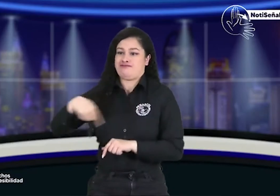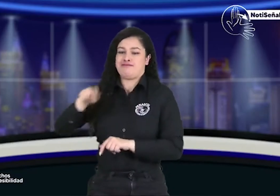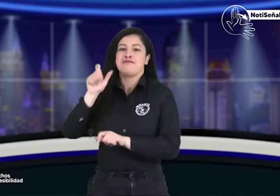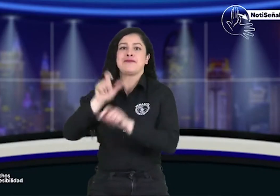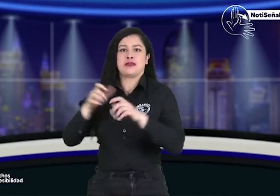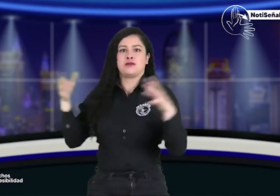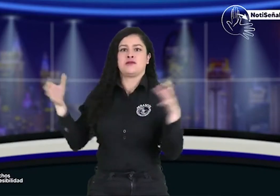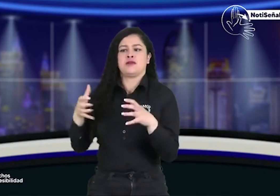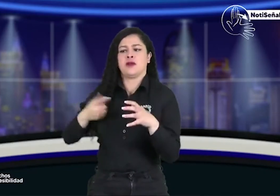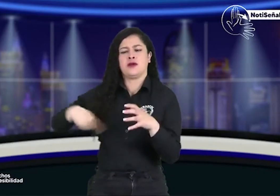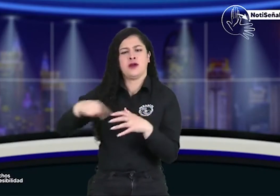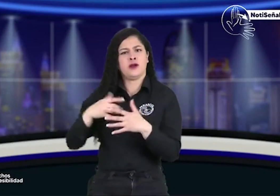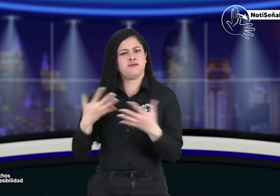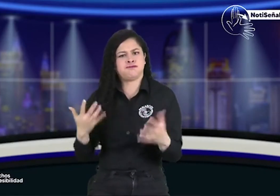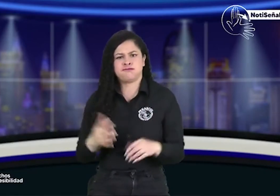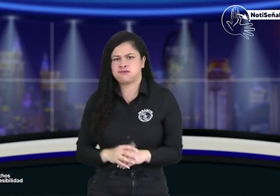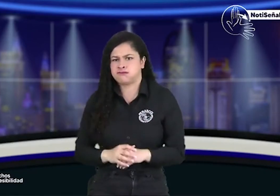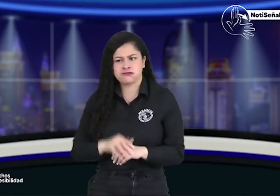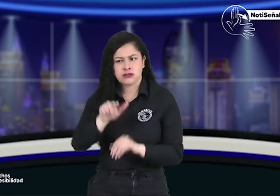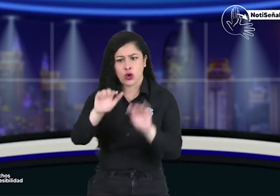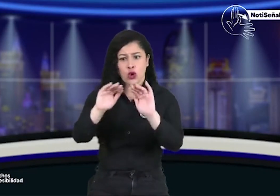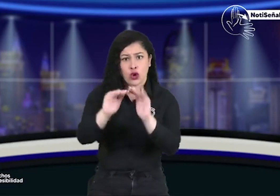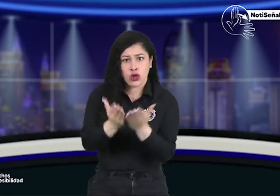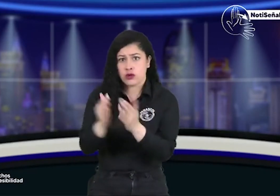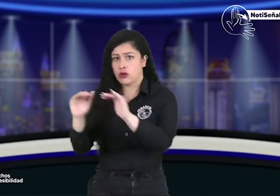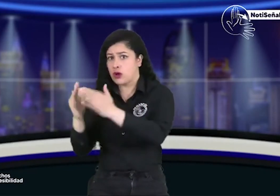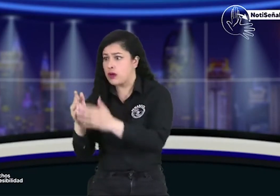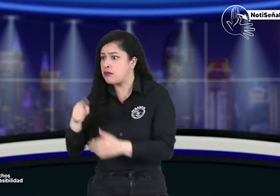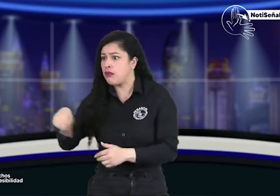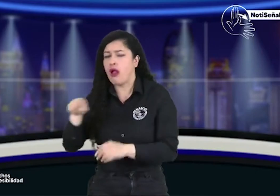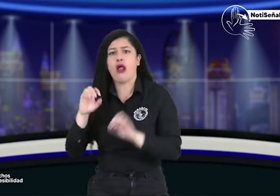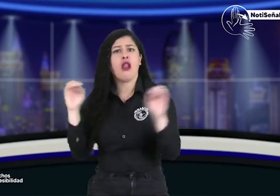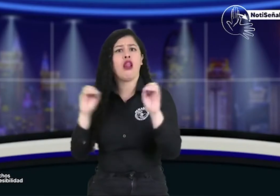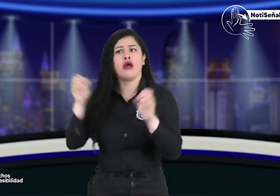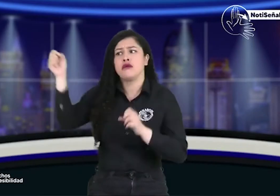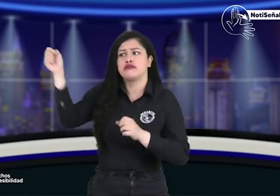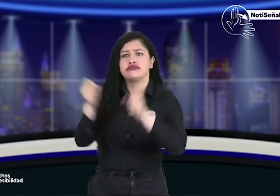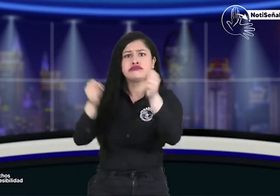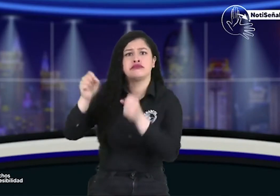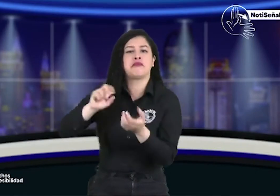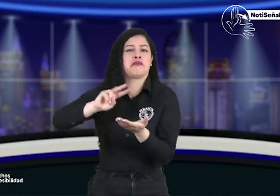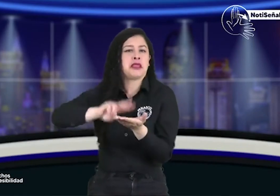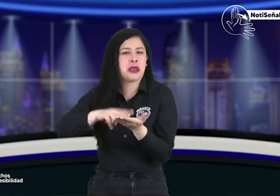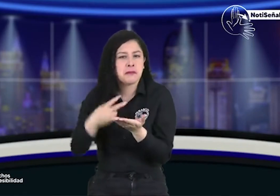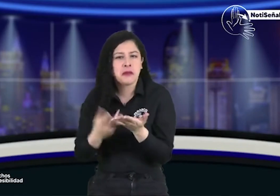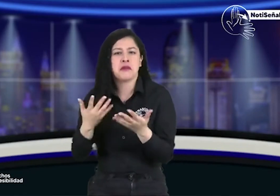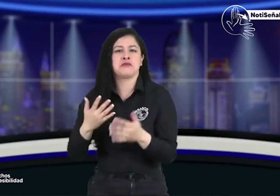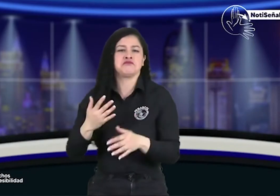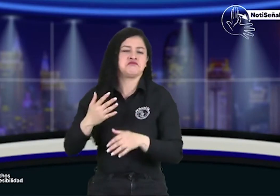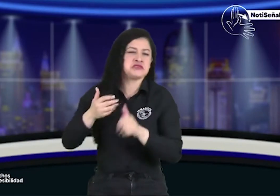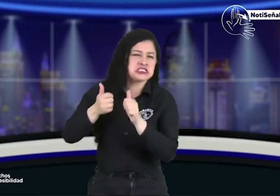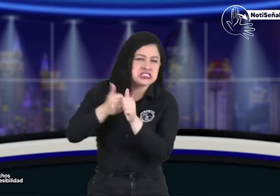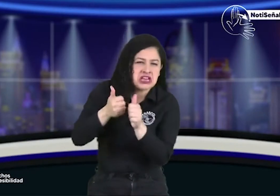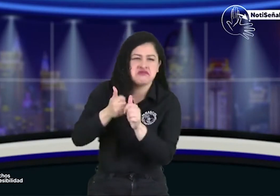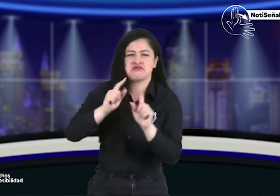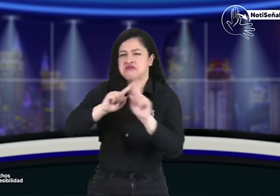y donde los padres dentro de estos dos colegios ven que nos tienen los apoyos los